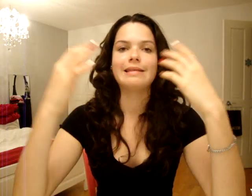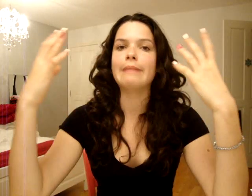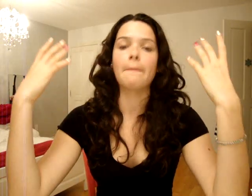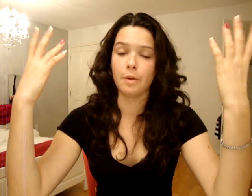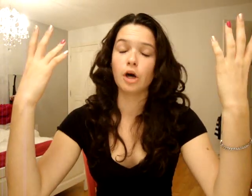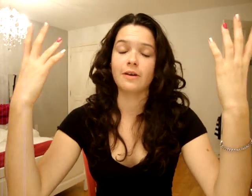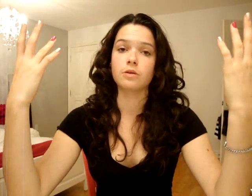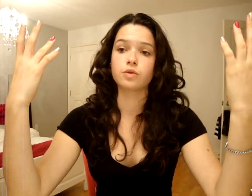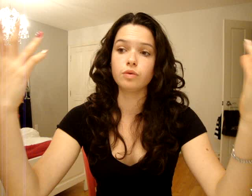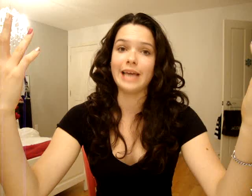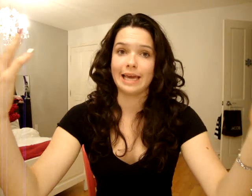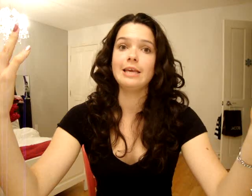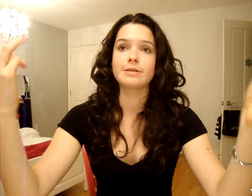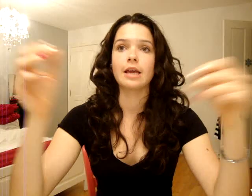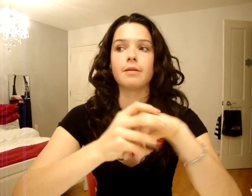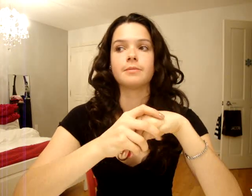tellement proche avec ton soude kaki. Puis c'était comme,